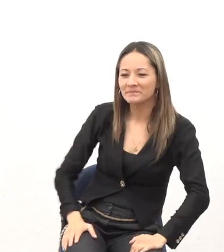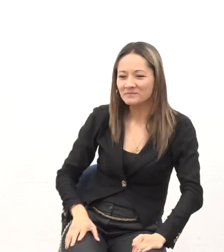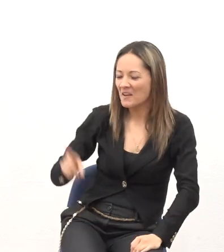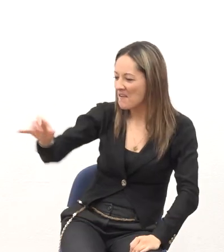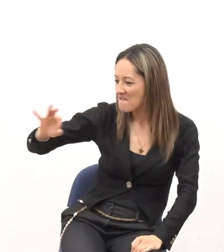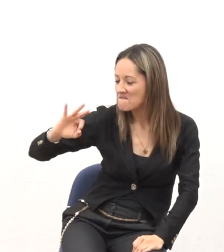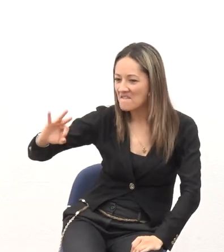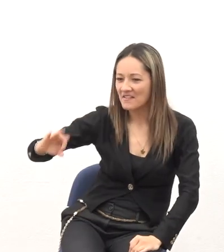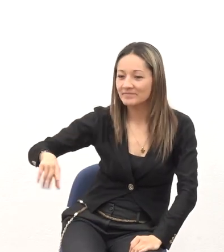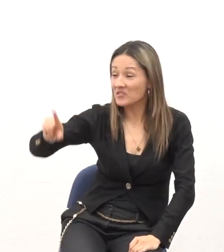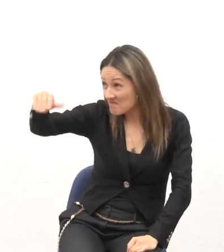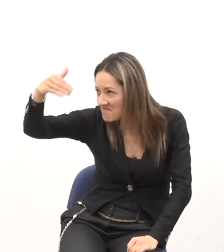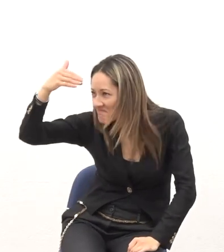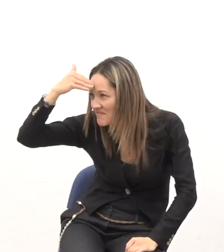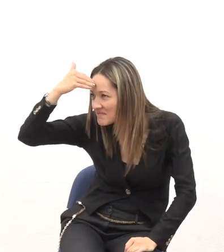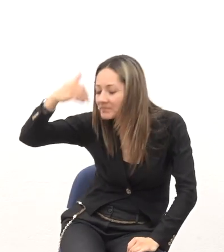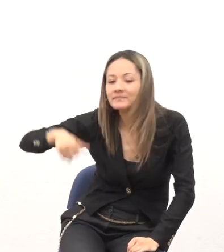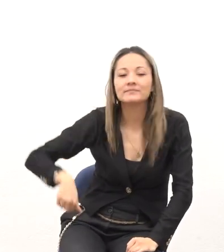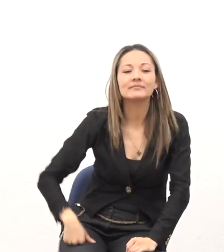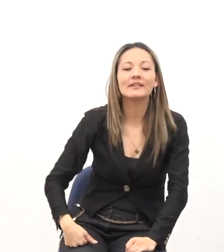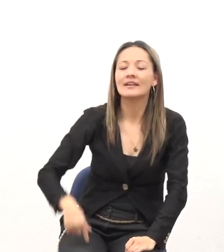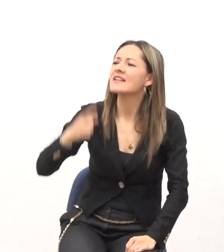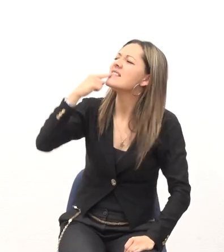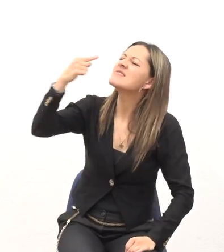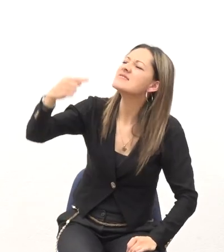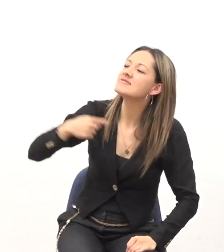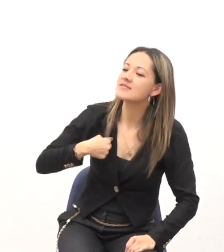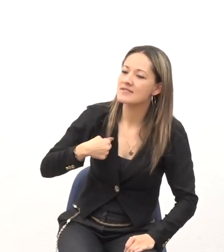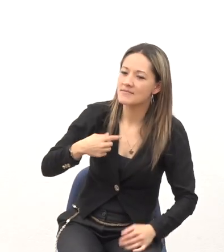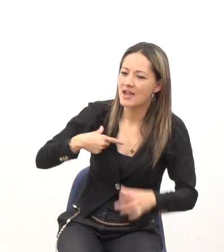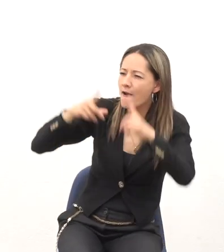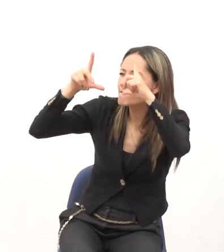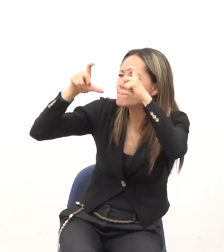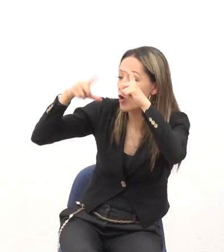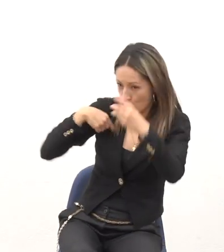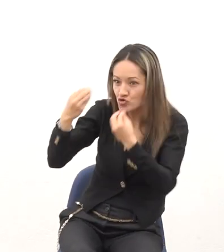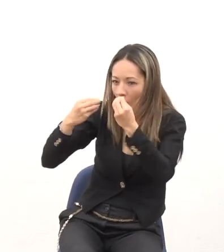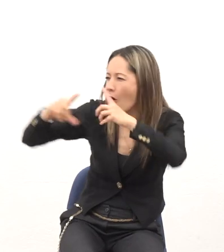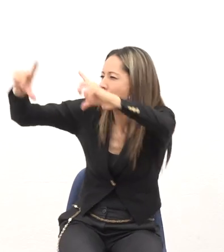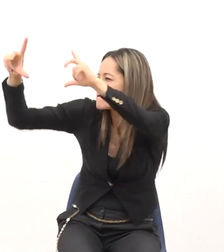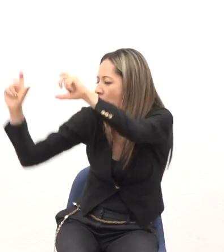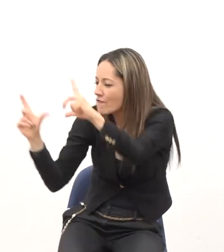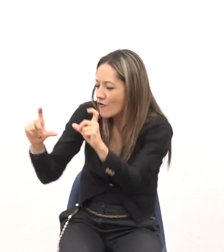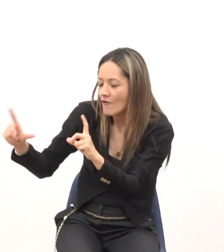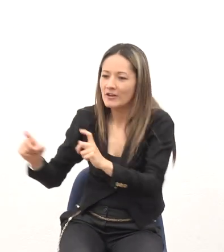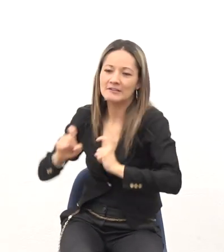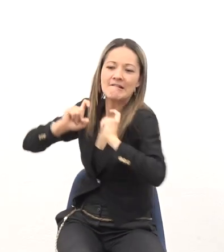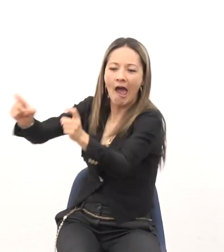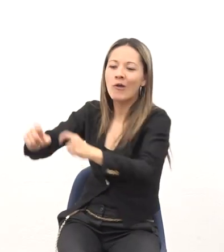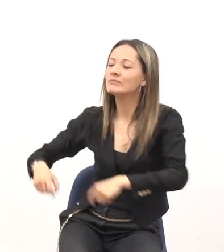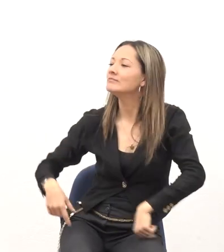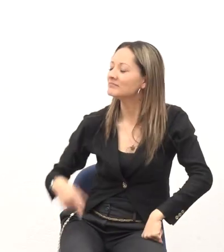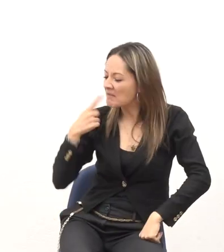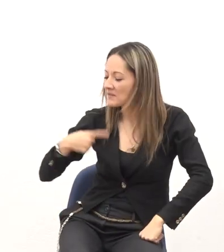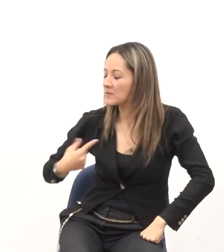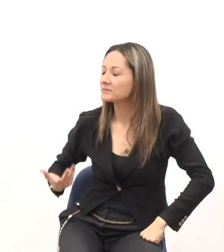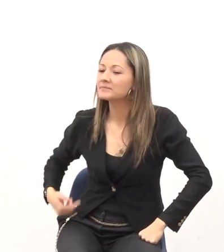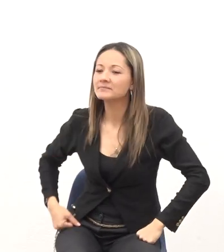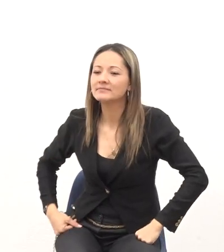¿Sabe qué? Dígame Qué tipo de fotografía Quiere Yo le hago Lo que usted diga Dígame Yo voy a